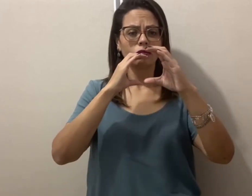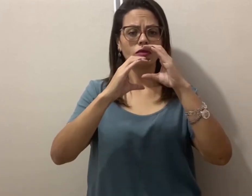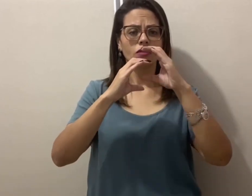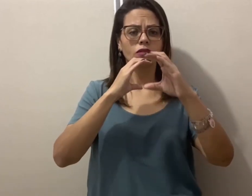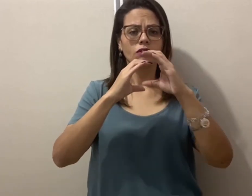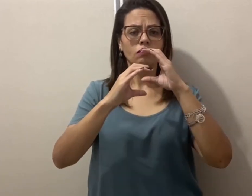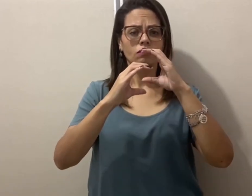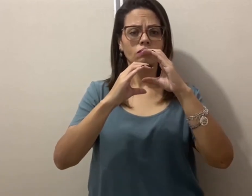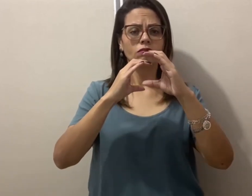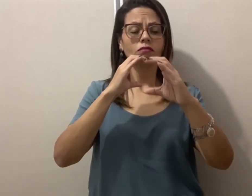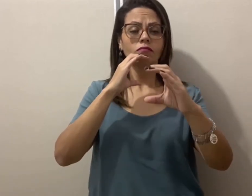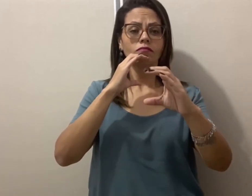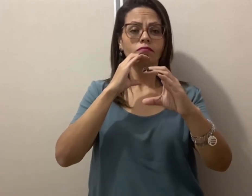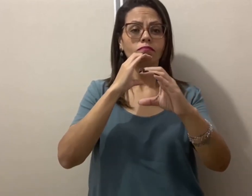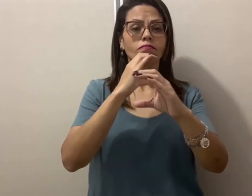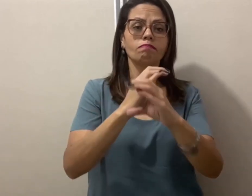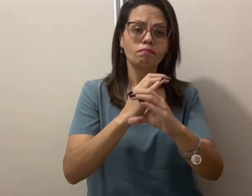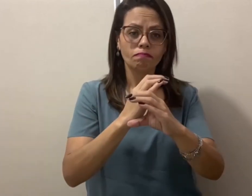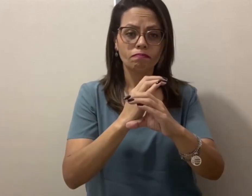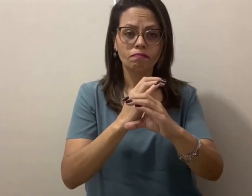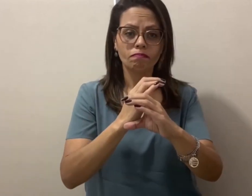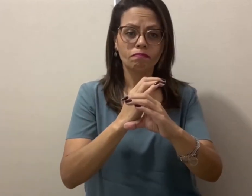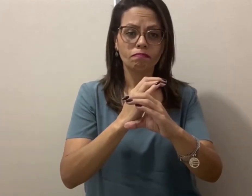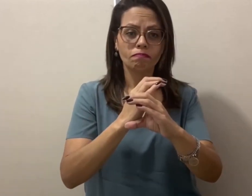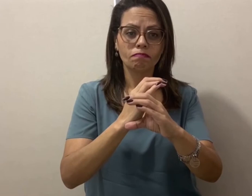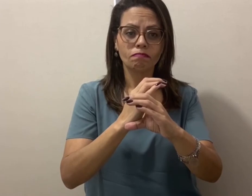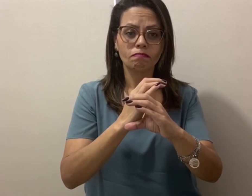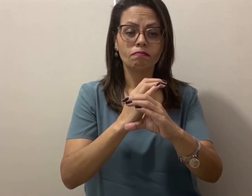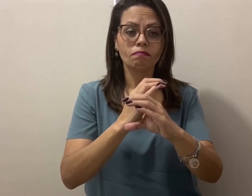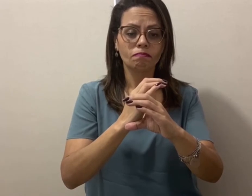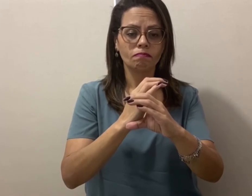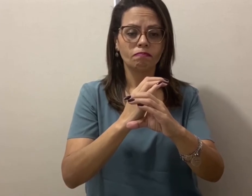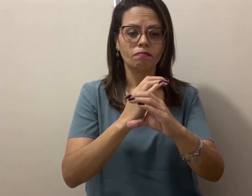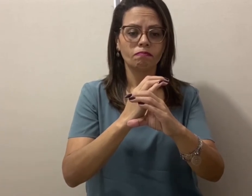Comunicação. Problema de comunicação.